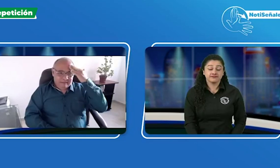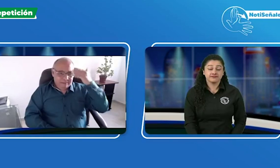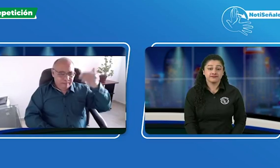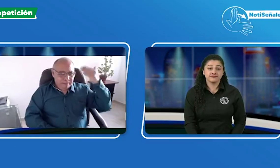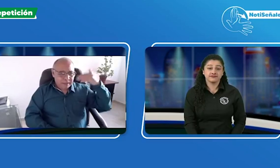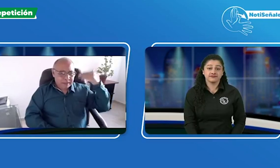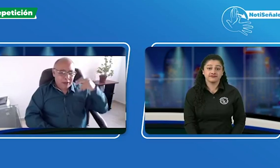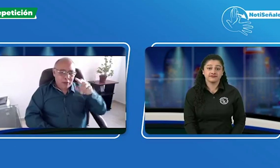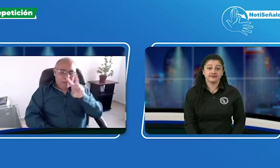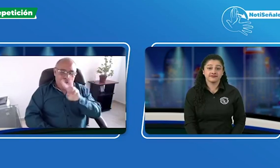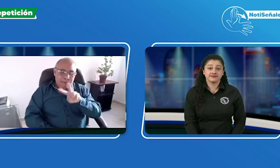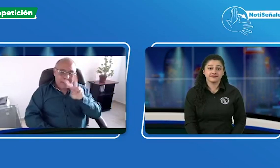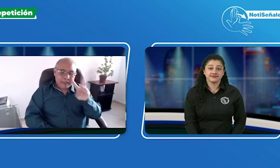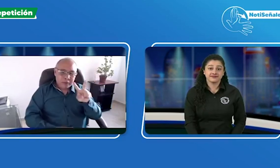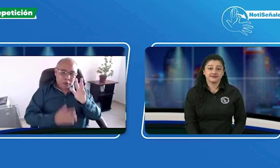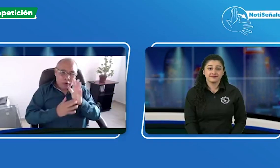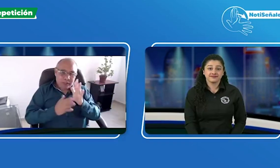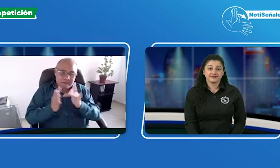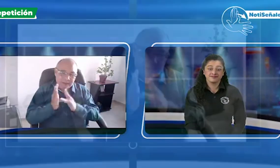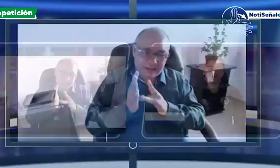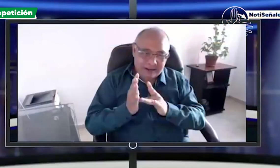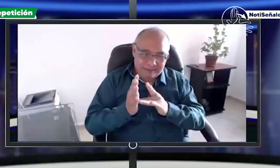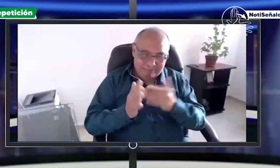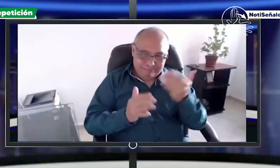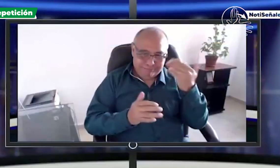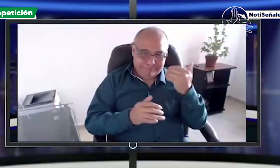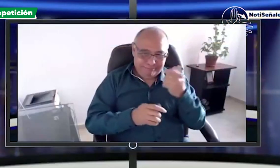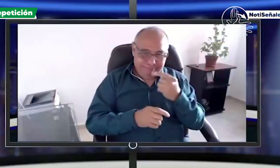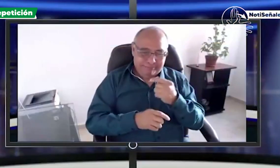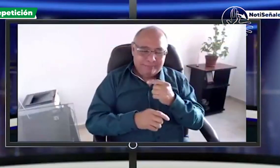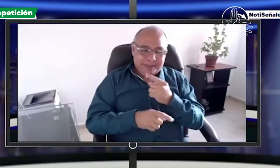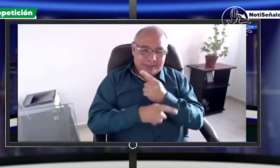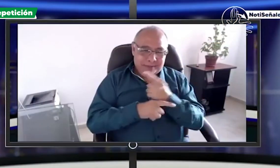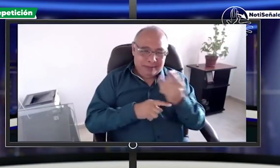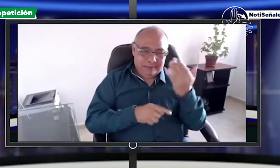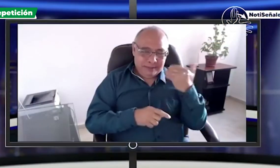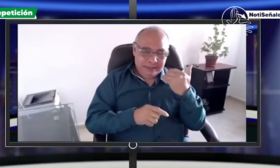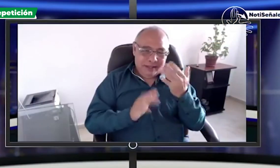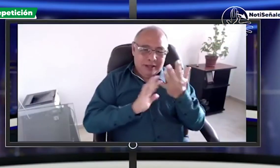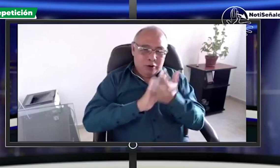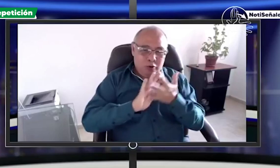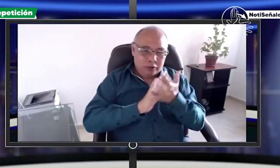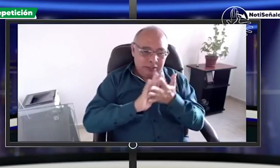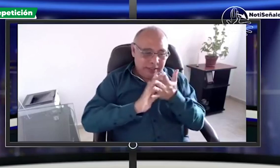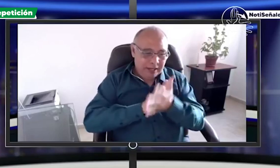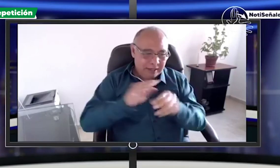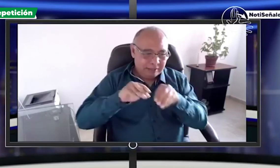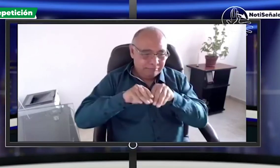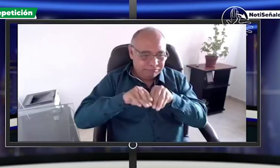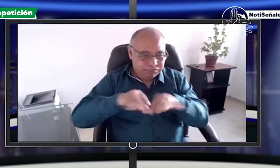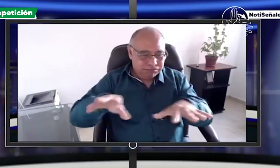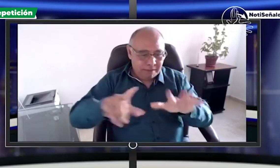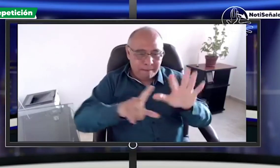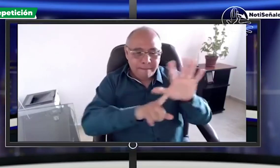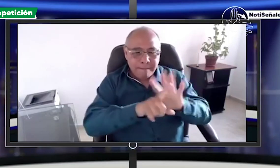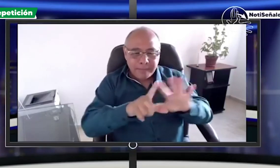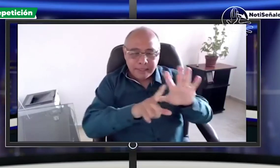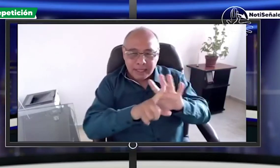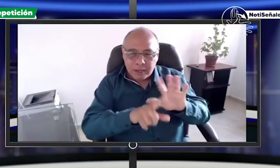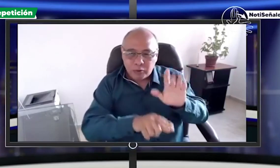la verdad es que como ustedes saben el pasado 22 de abril la semana pasada en nuestra emisión